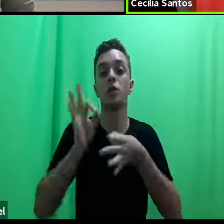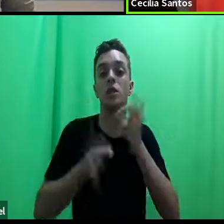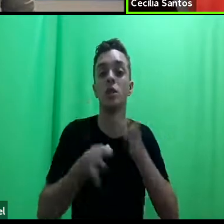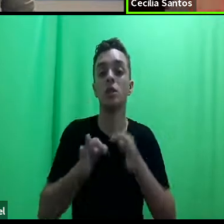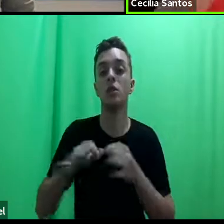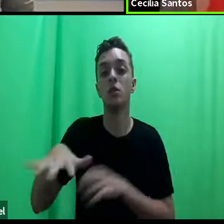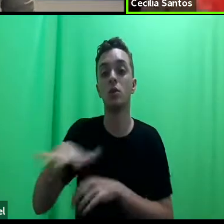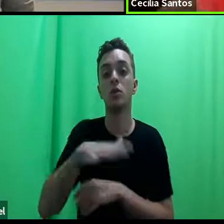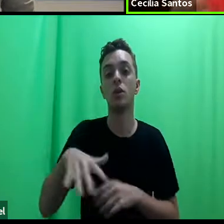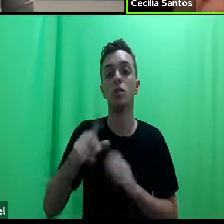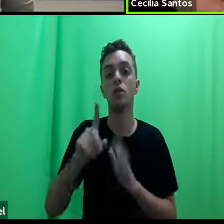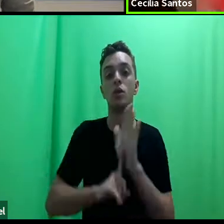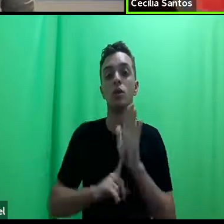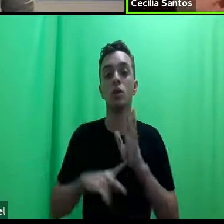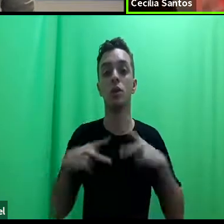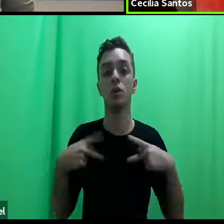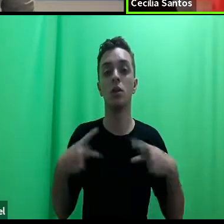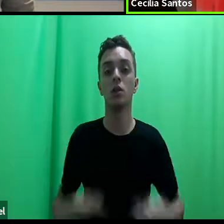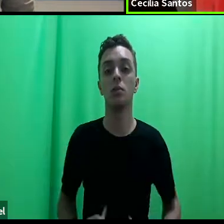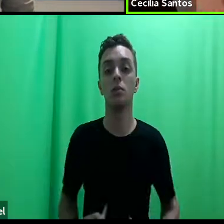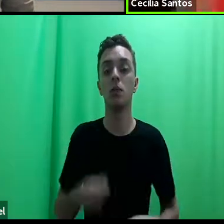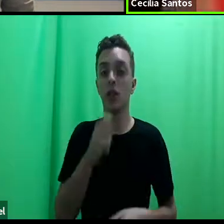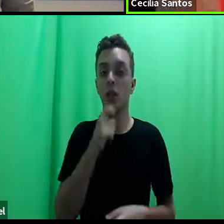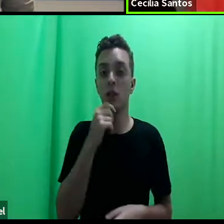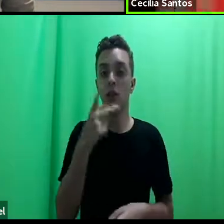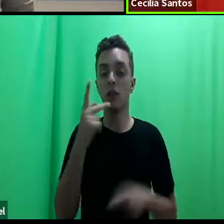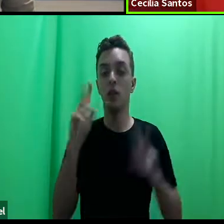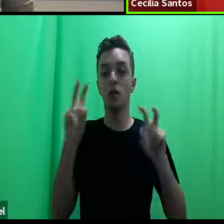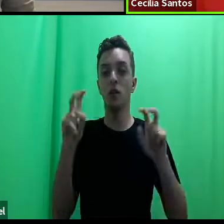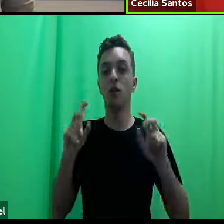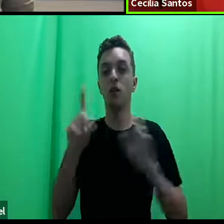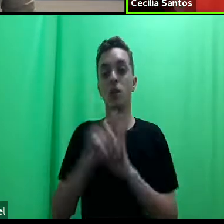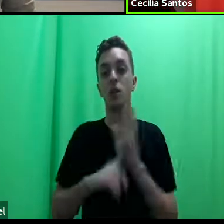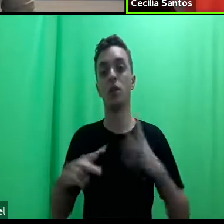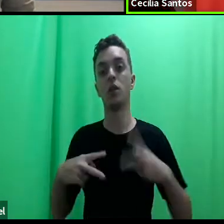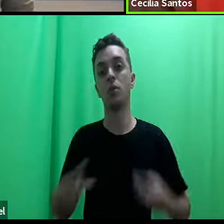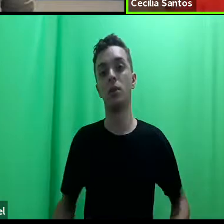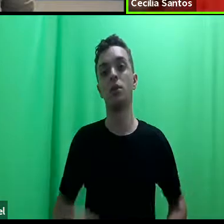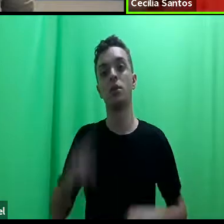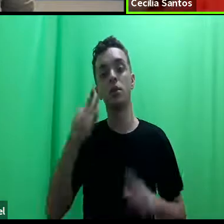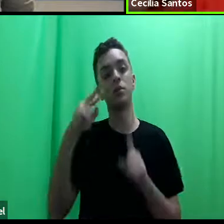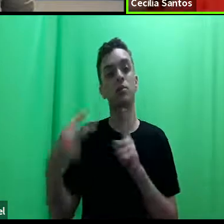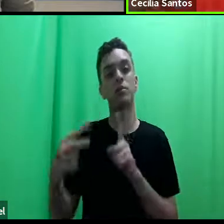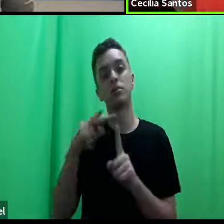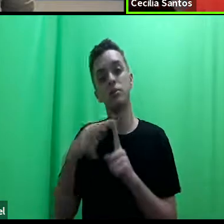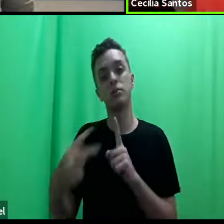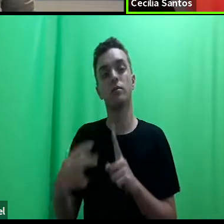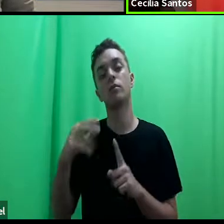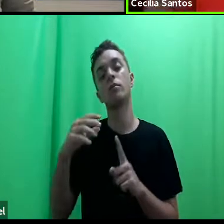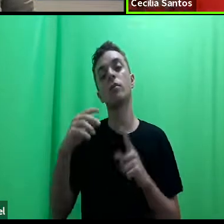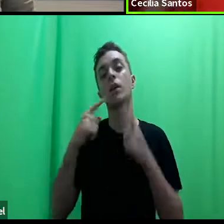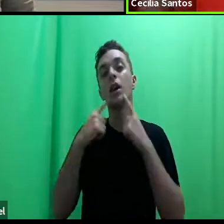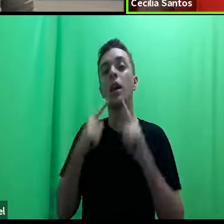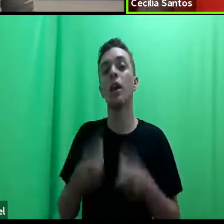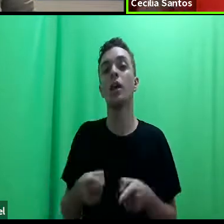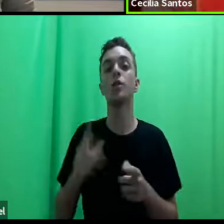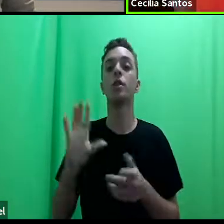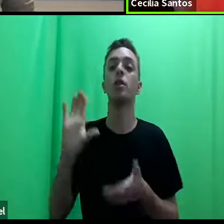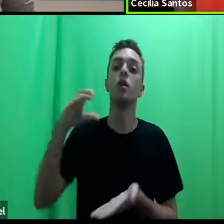direitos humanos e ainda assim estou falando de direitos humanos numa perspectiva crítica, decolonial,